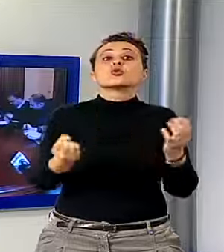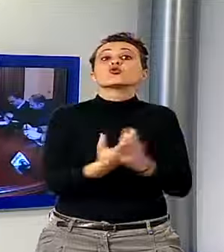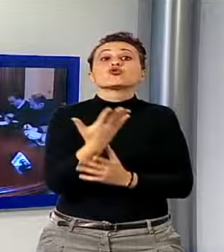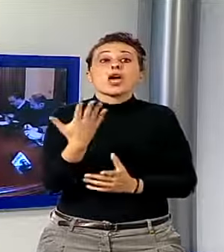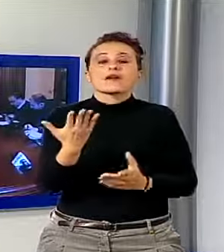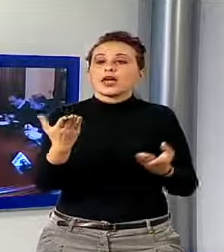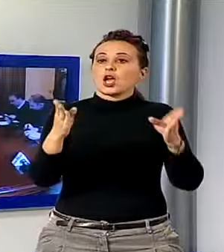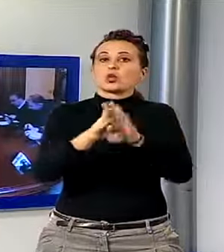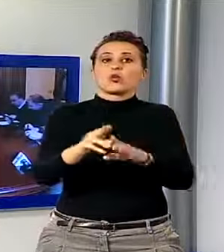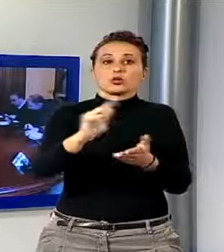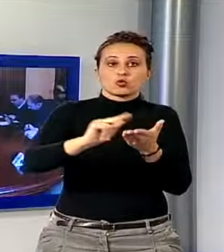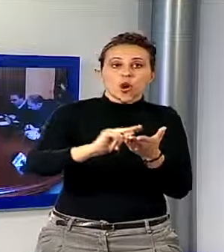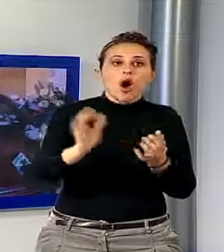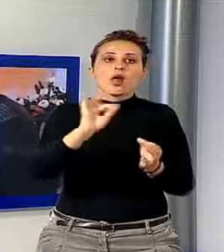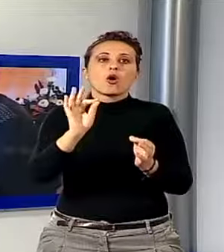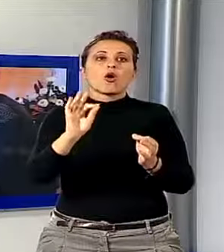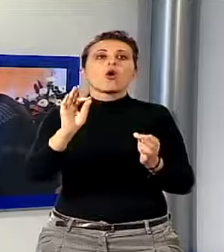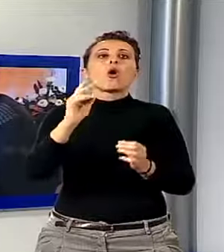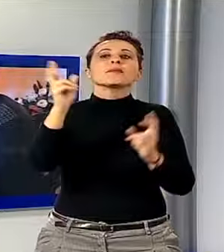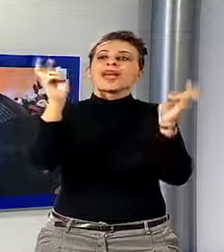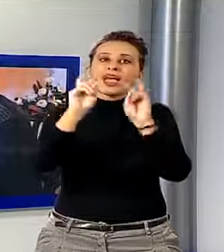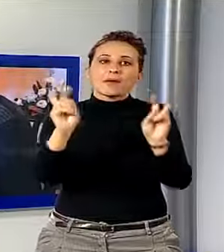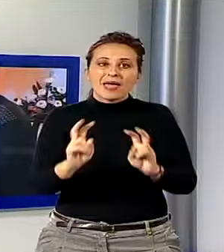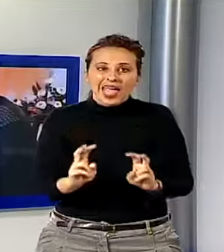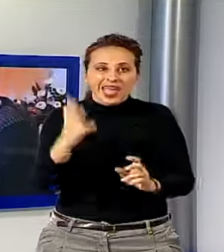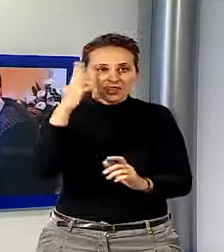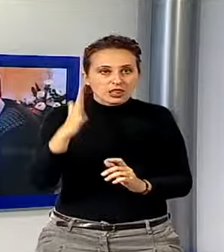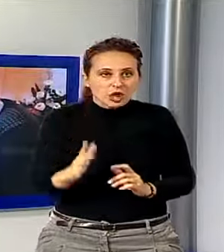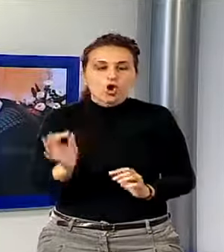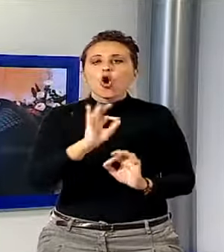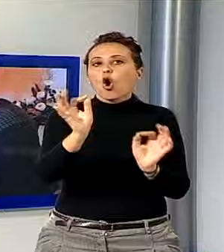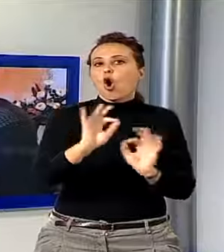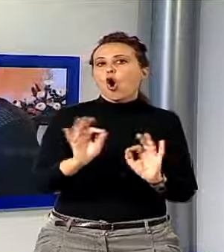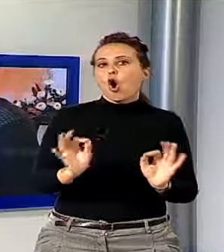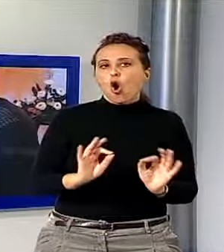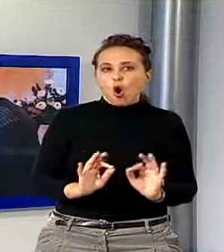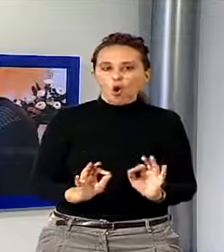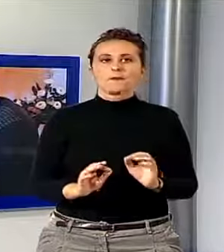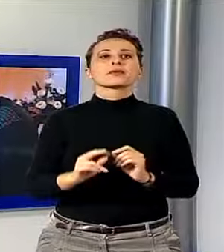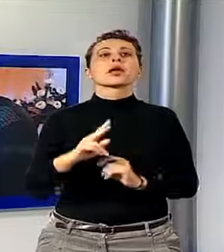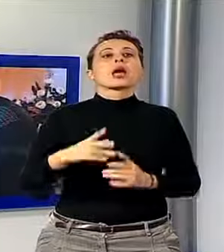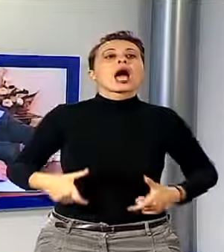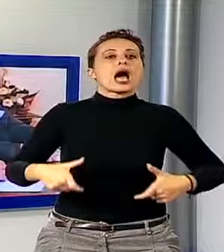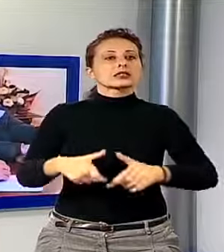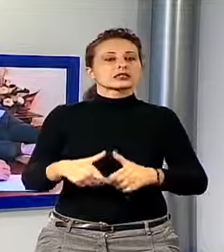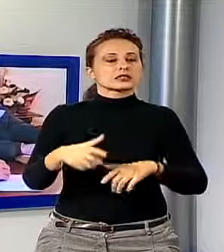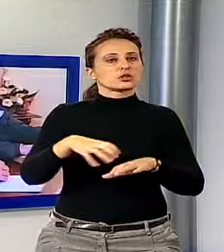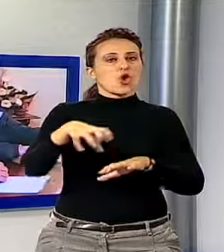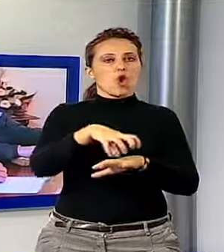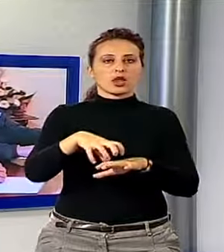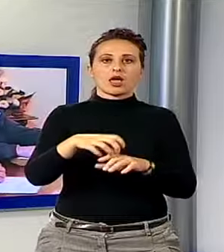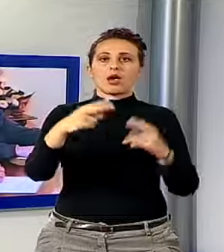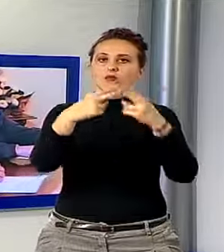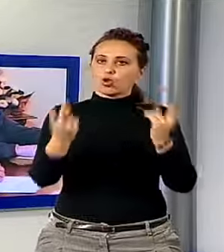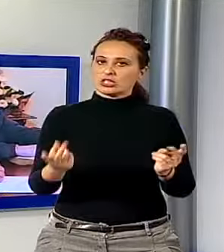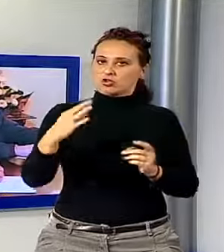altri eventi eccezionali. Il servizio è stato presentato dal vice sindaco Luca Menesini, dall'assessore alla protezione civile Pierangelo